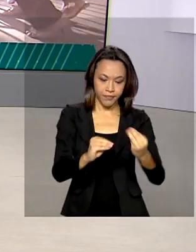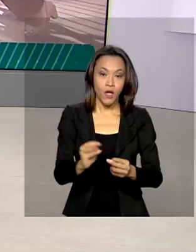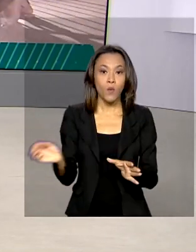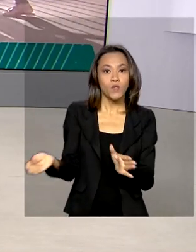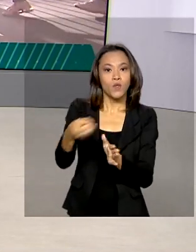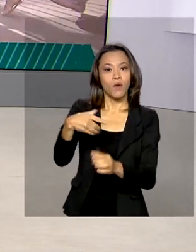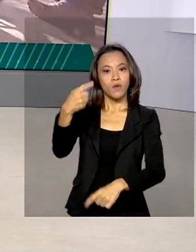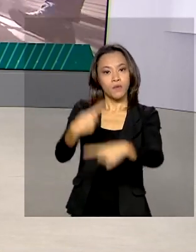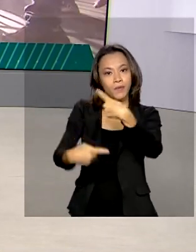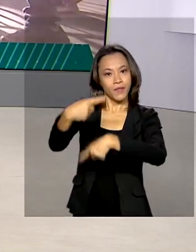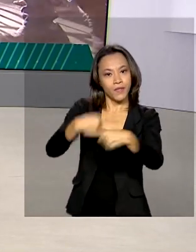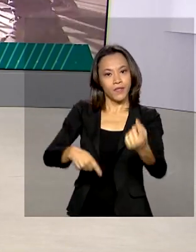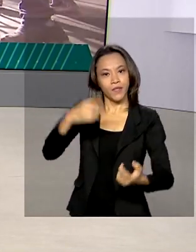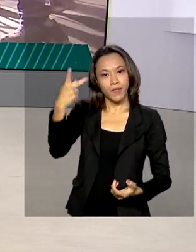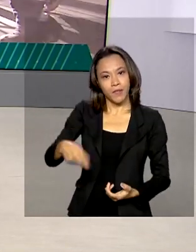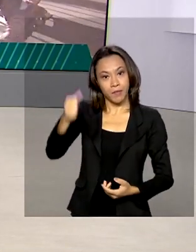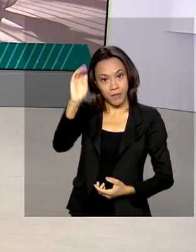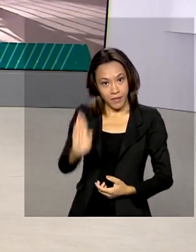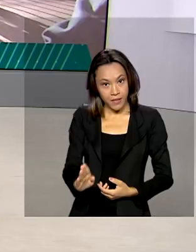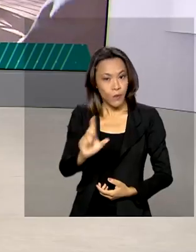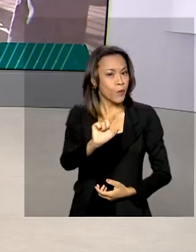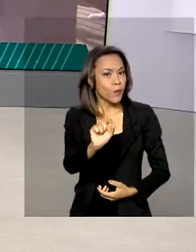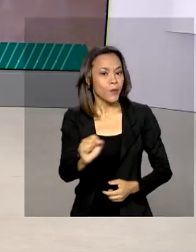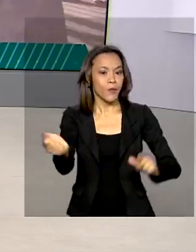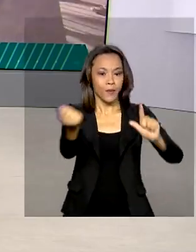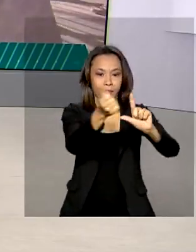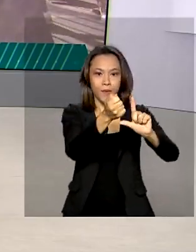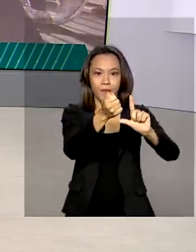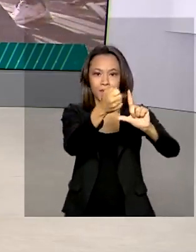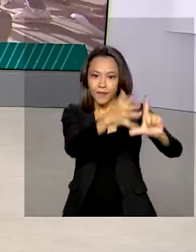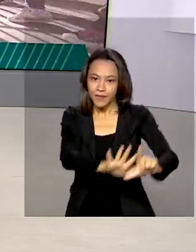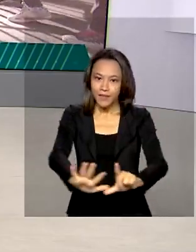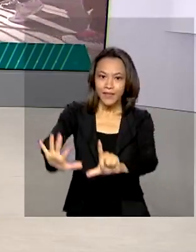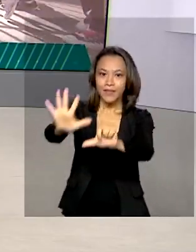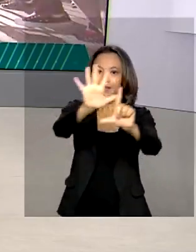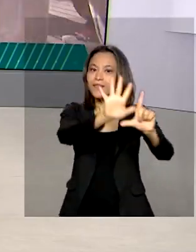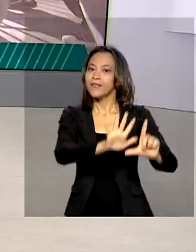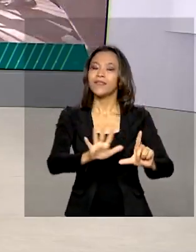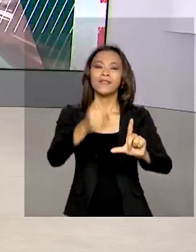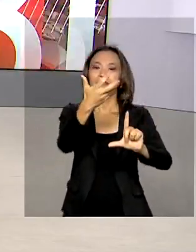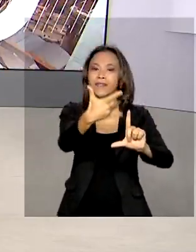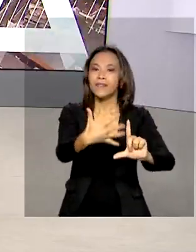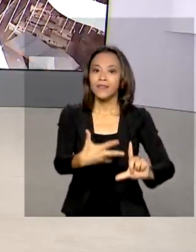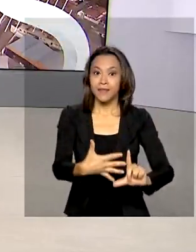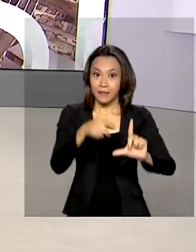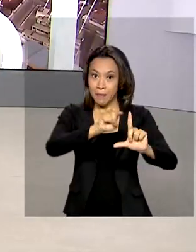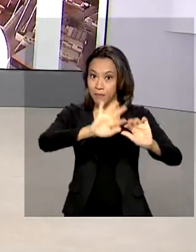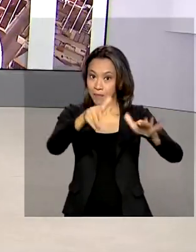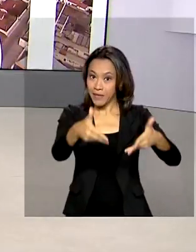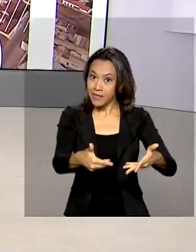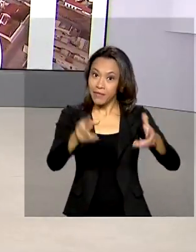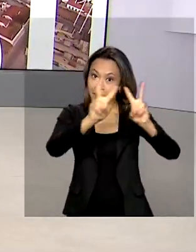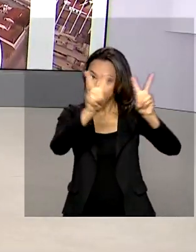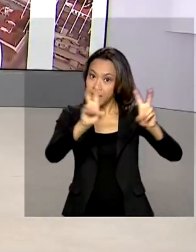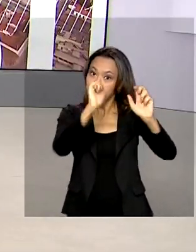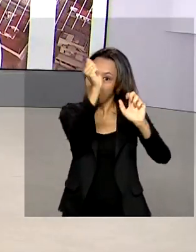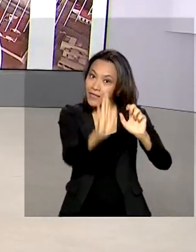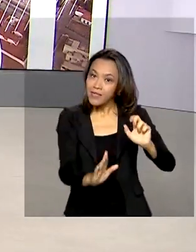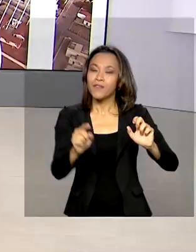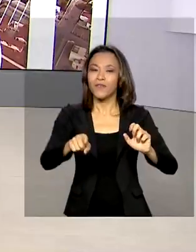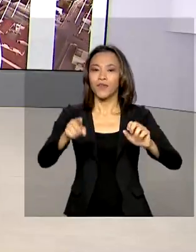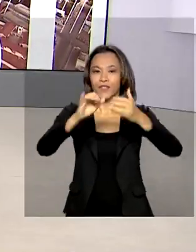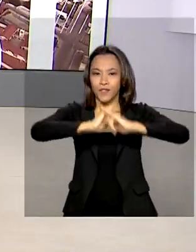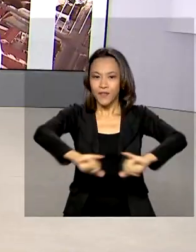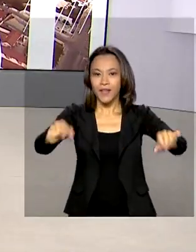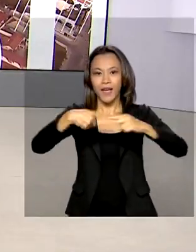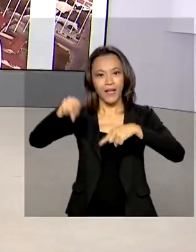públicas para o país. É a plataforma digital Participa Mais Brasil, que foi lançada nesta segunda-feira no